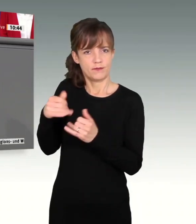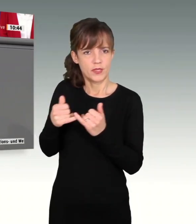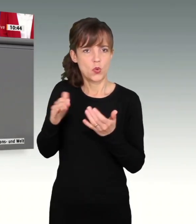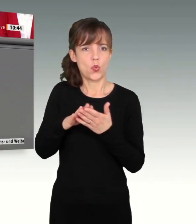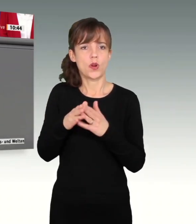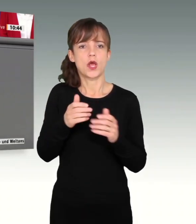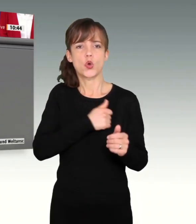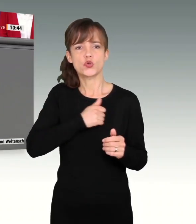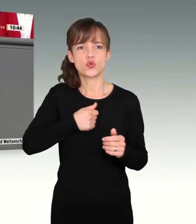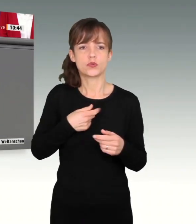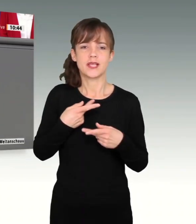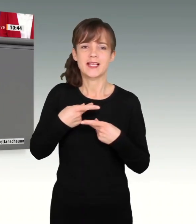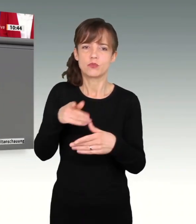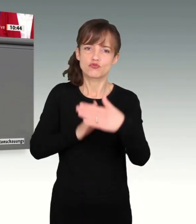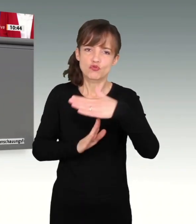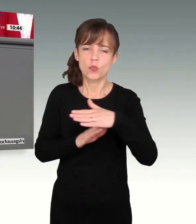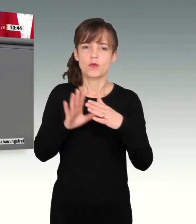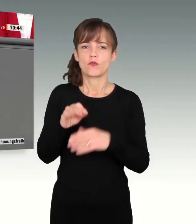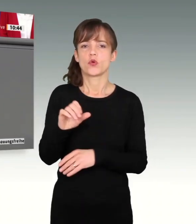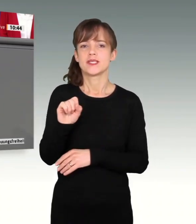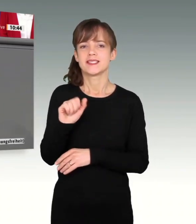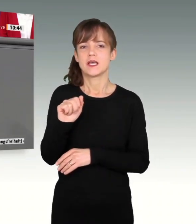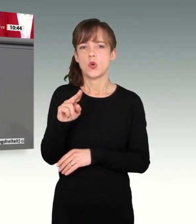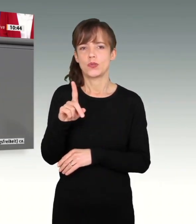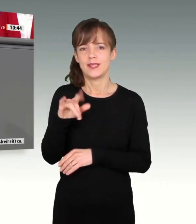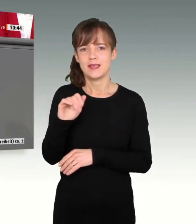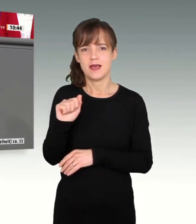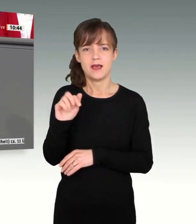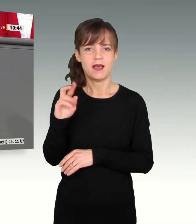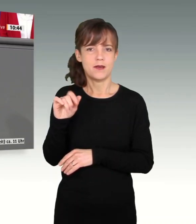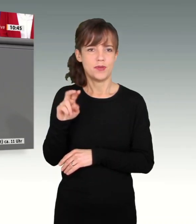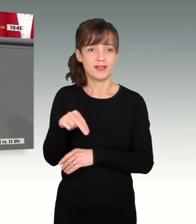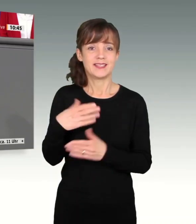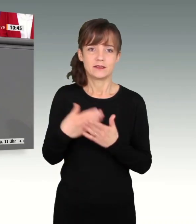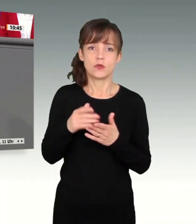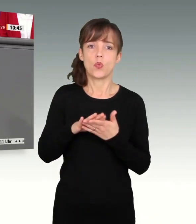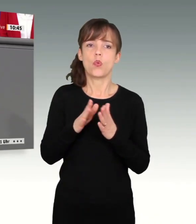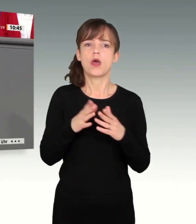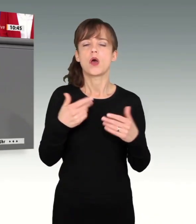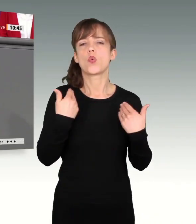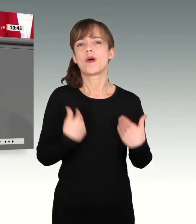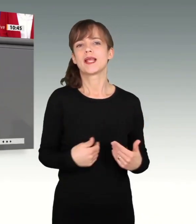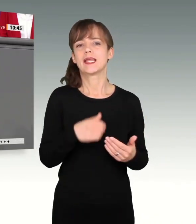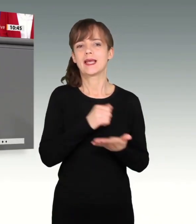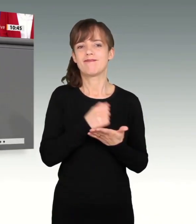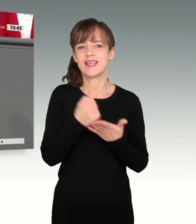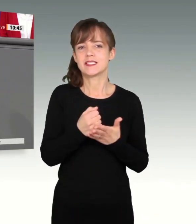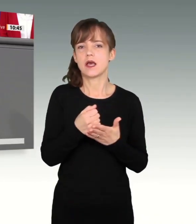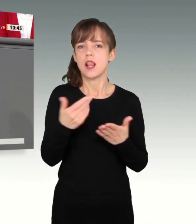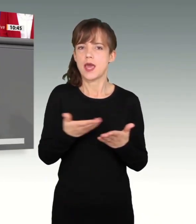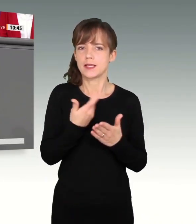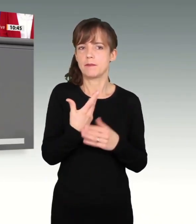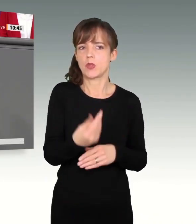erleichterter Zugang zu humanitären Visa, All das werden wir mit unserer Außenministerin Annalena Baerbock angehen, um die